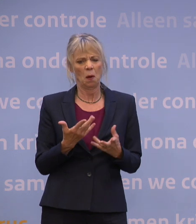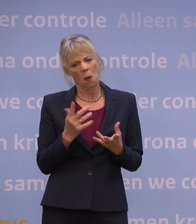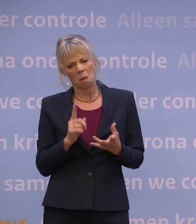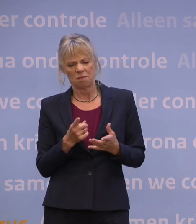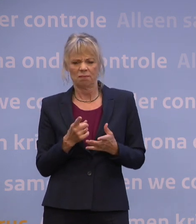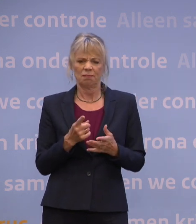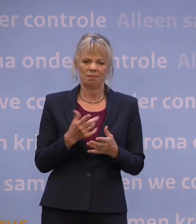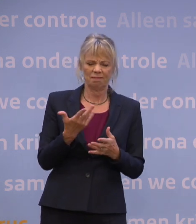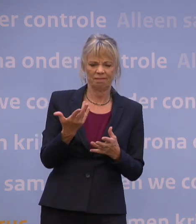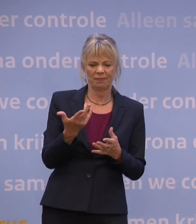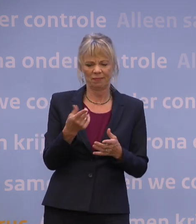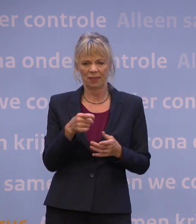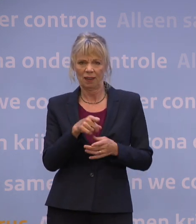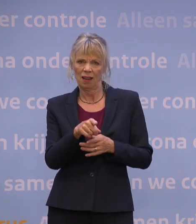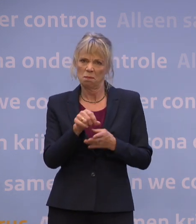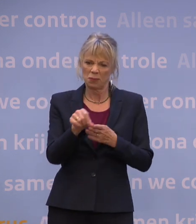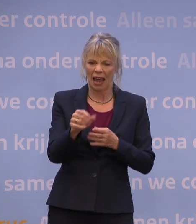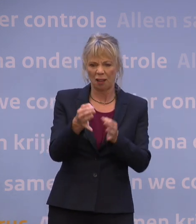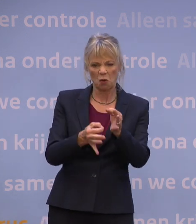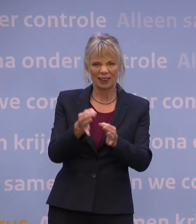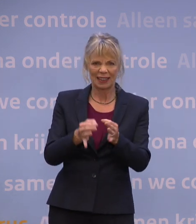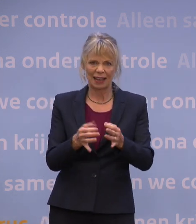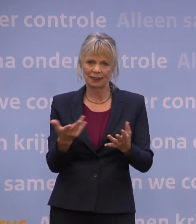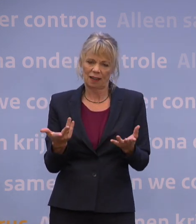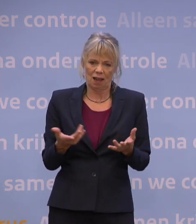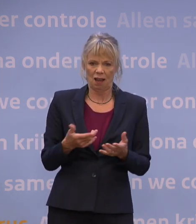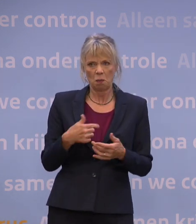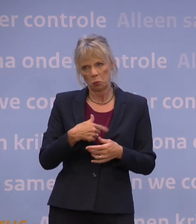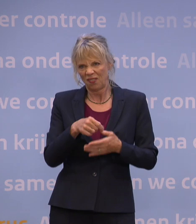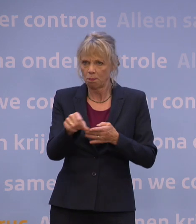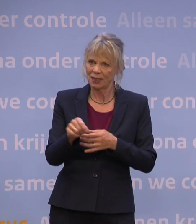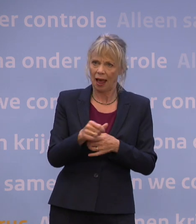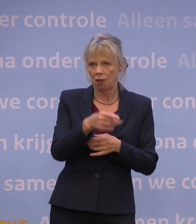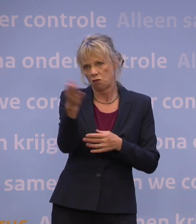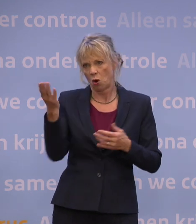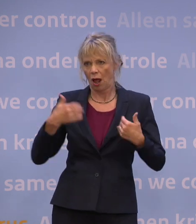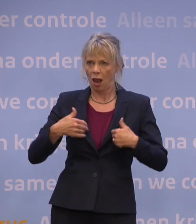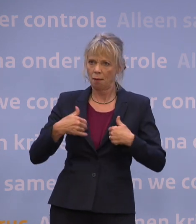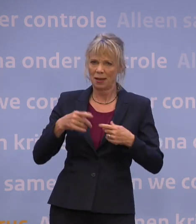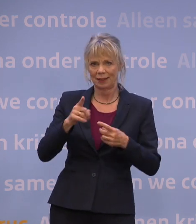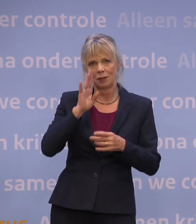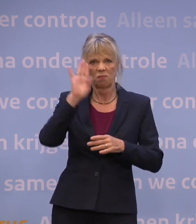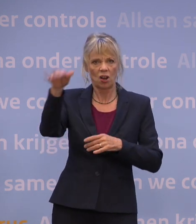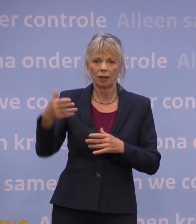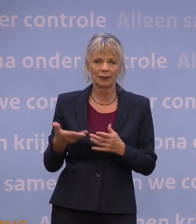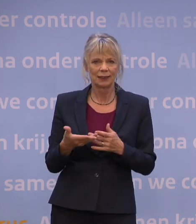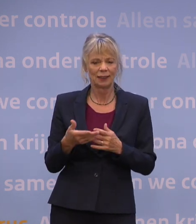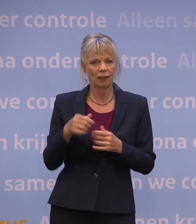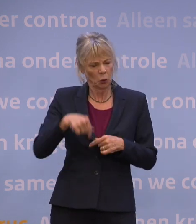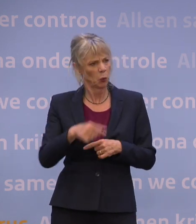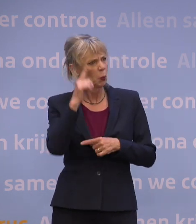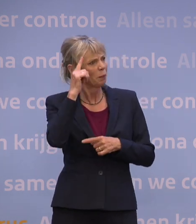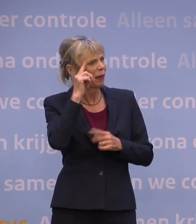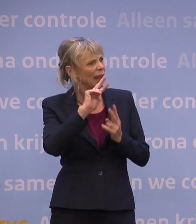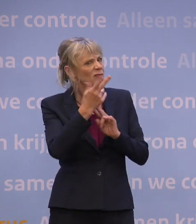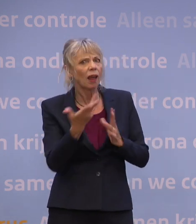profijtbeginsel, we hoeven niet allemaal te betalen voor iemand die op vakantie gaat. Wat heeft u doen veranderen van mening? Nou, paar dingen. Eén